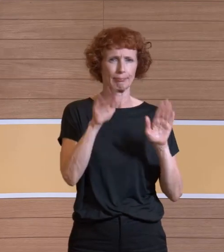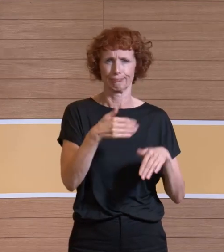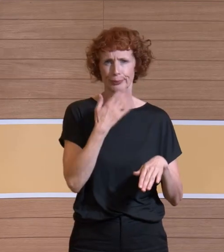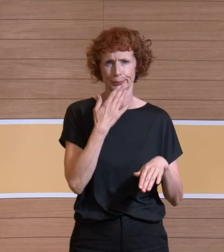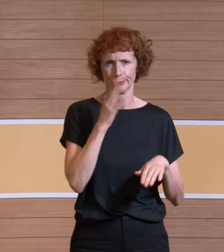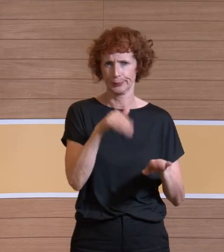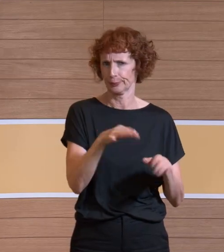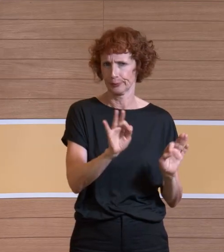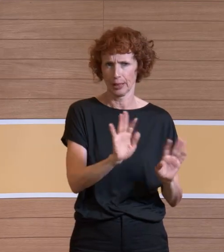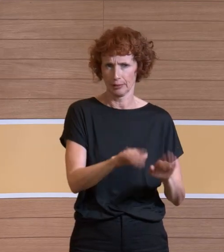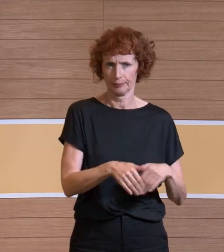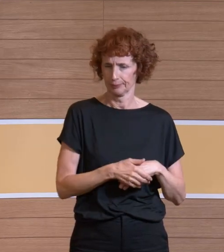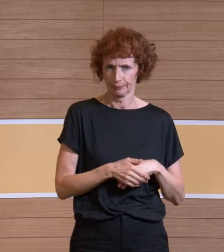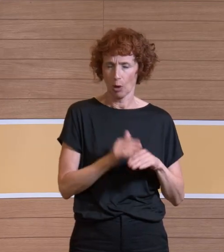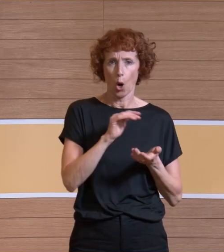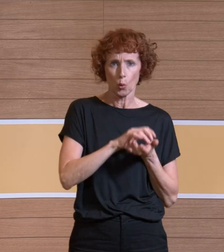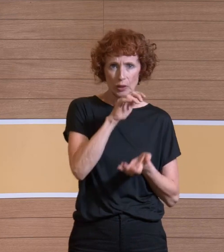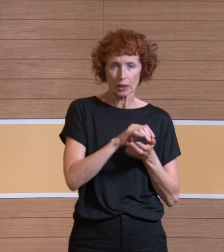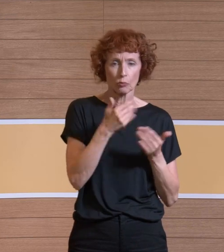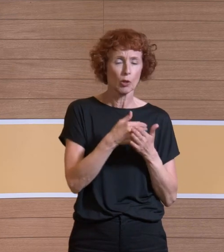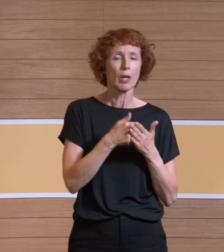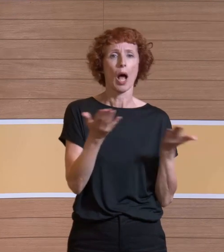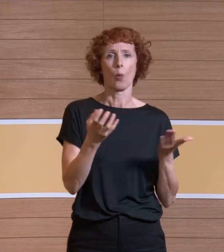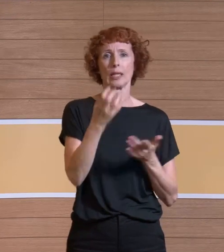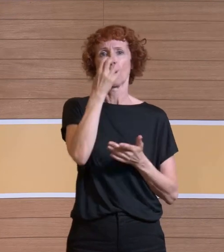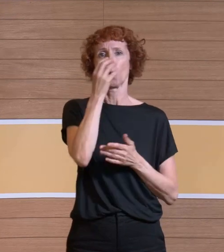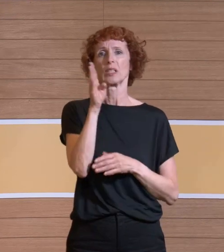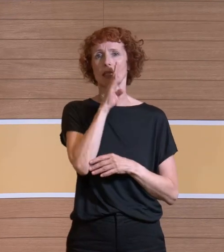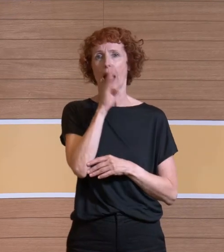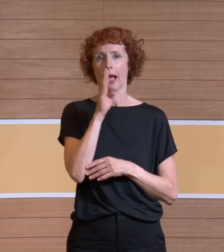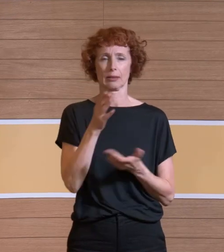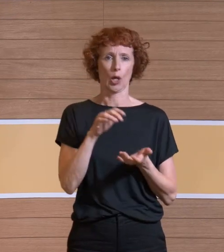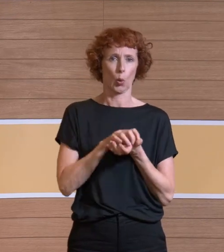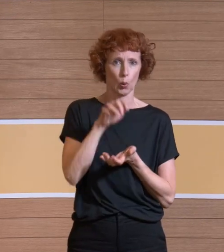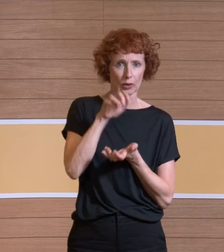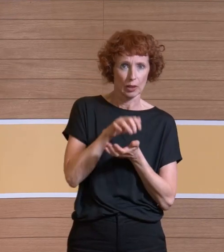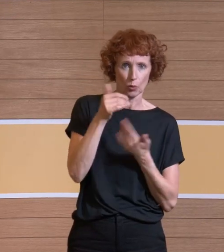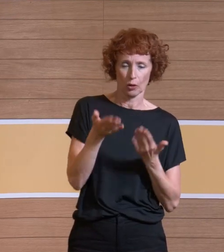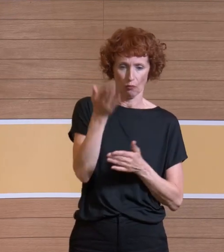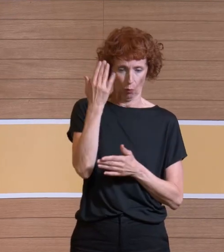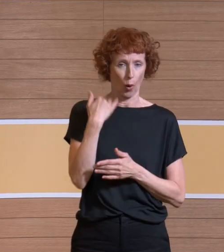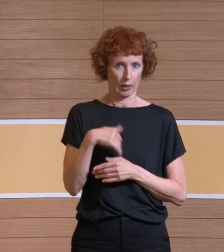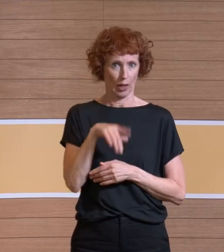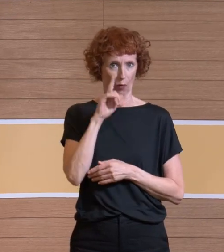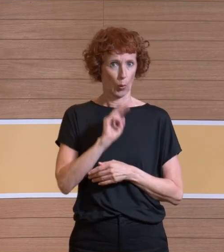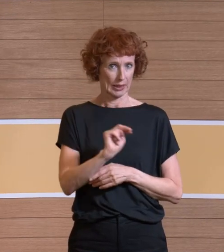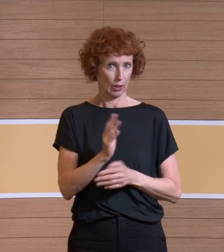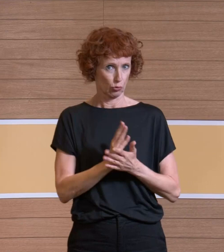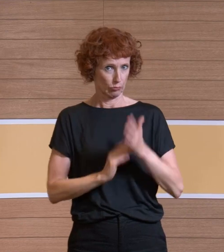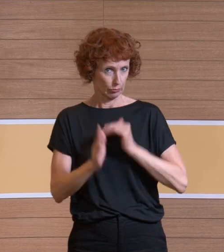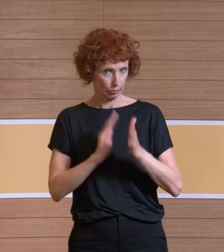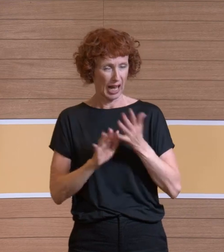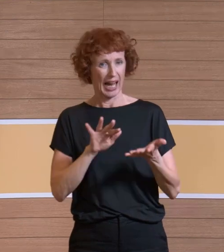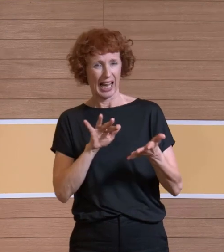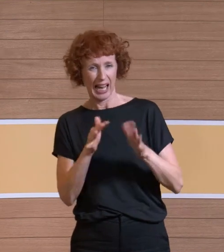Also die Konzentration, auch Narkosegase, alles was wir gesehen haben, was Frau Nasseri ja angesprochen hat, das ist relativ